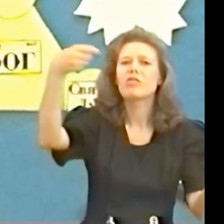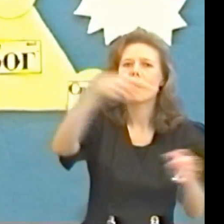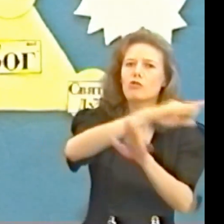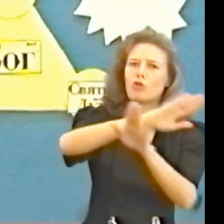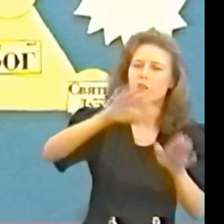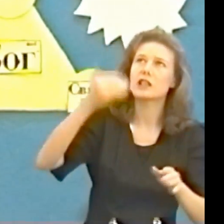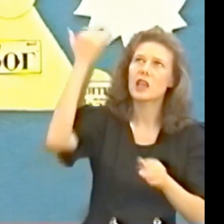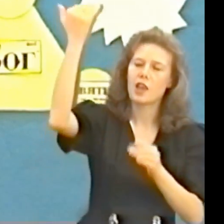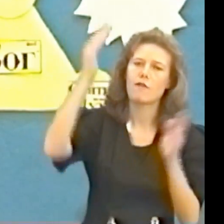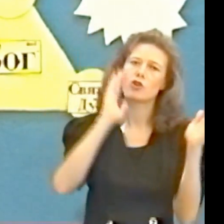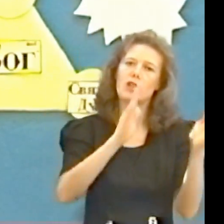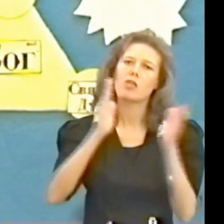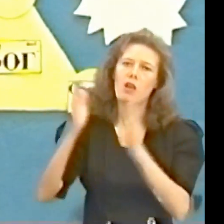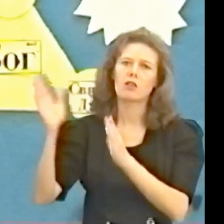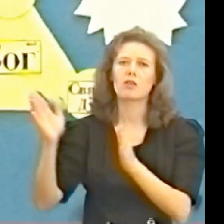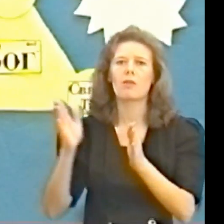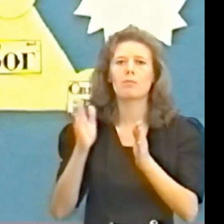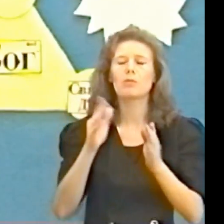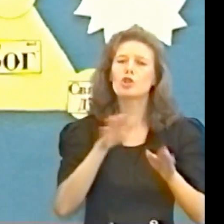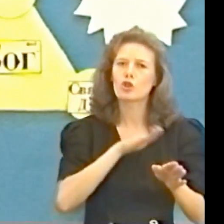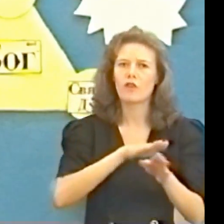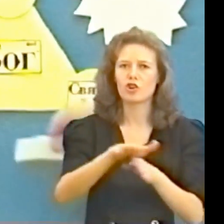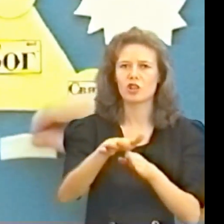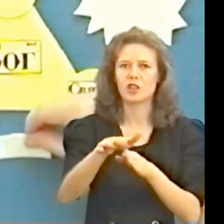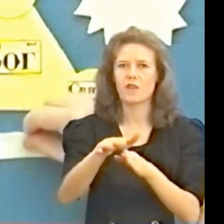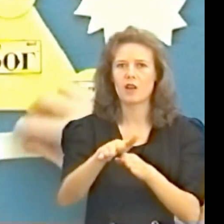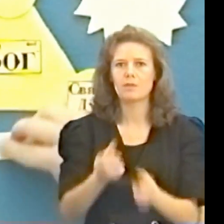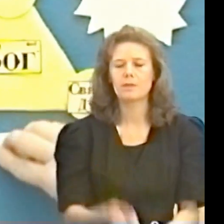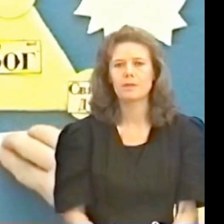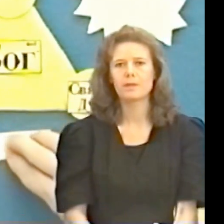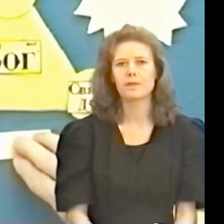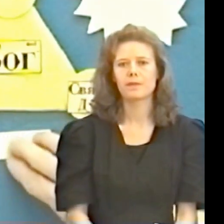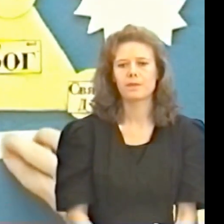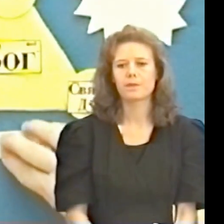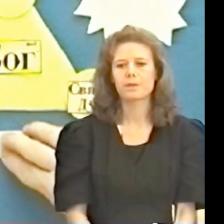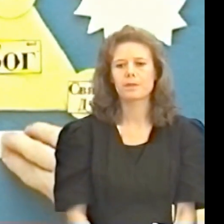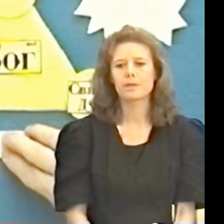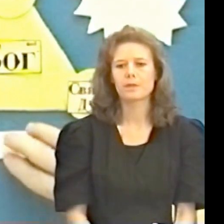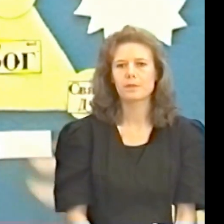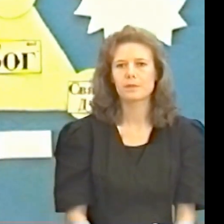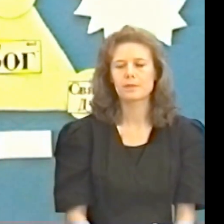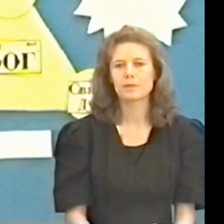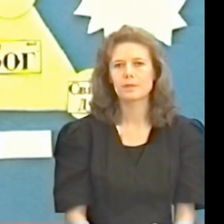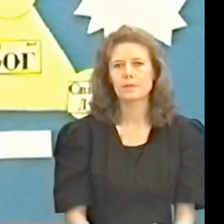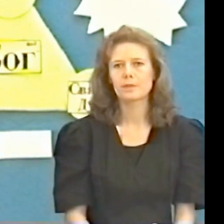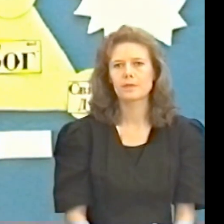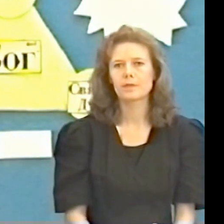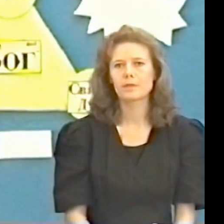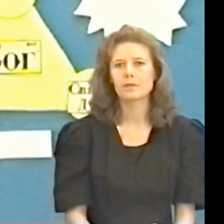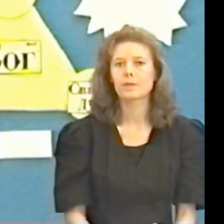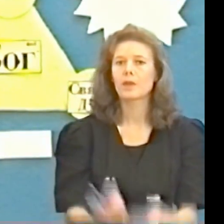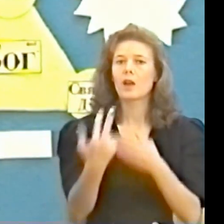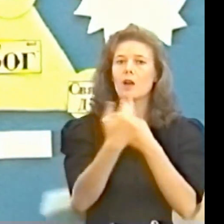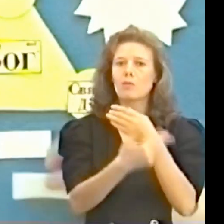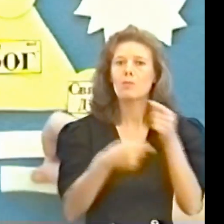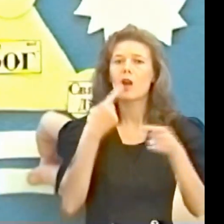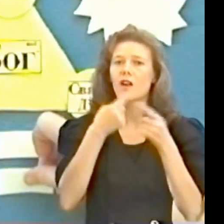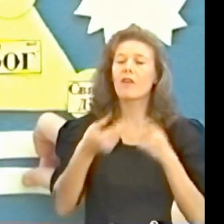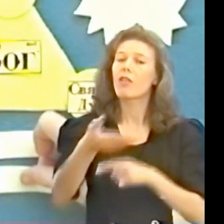стандартам совершенства библия говорит нам что бог